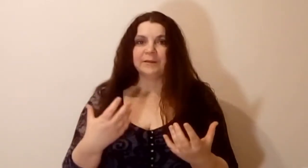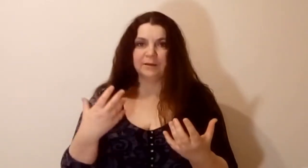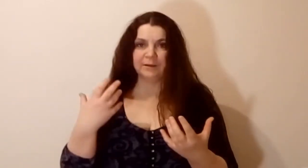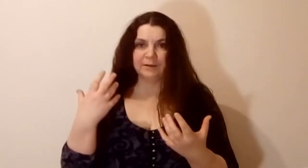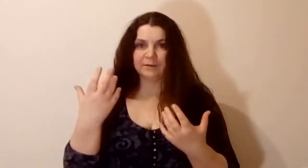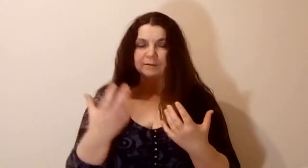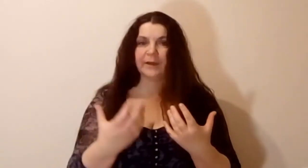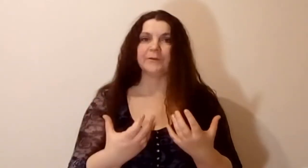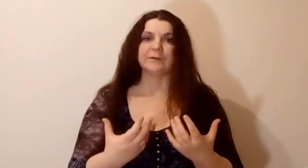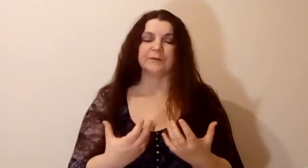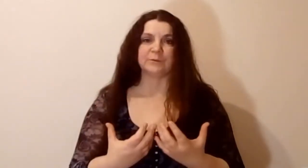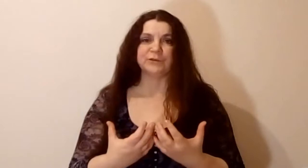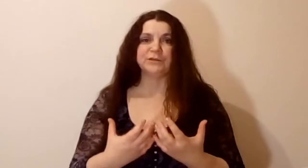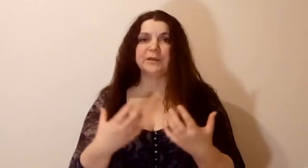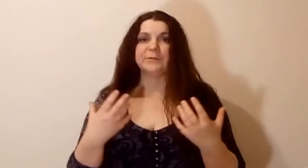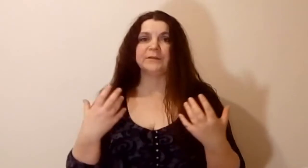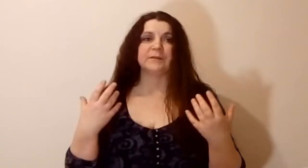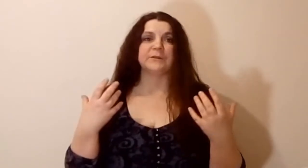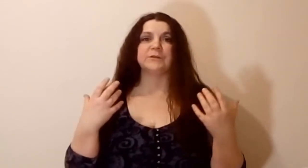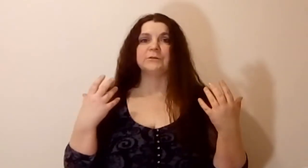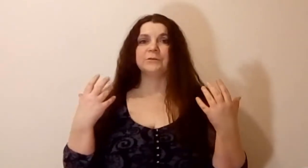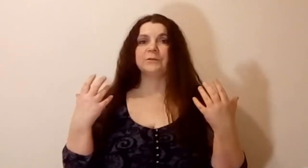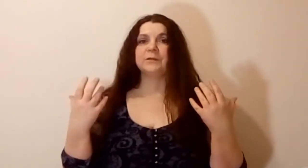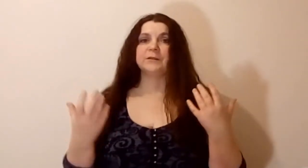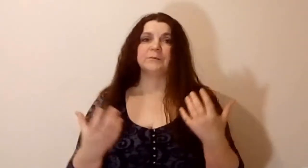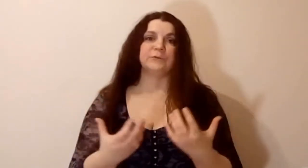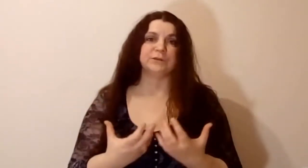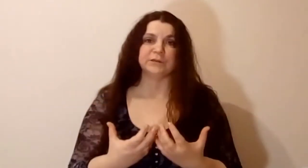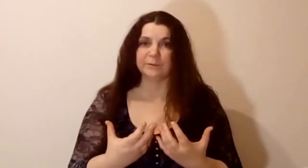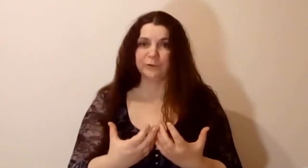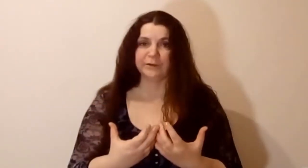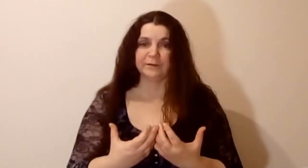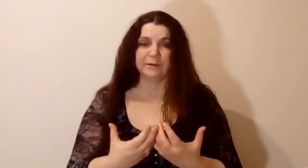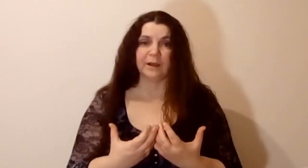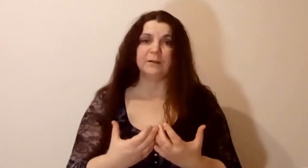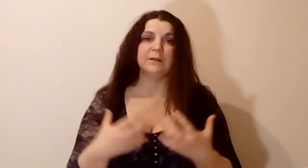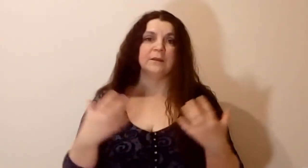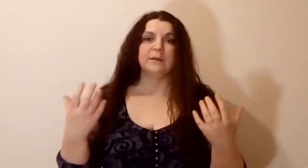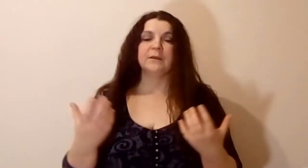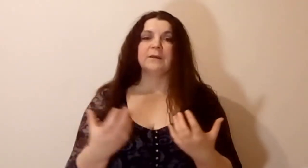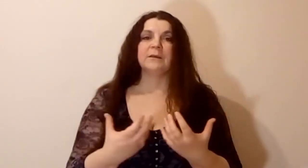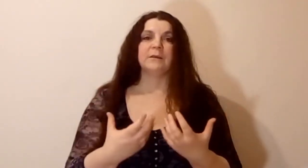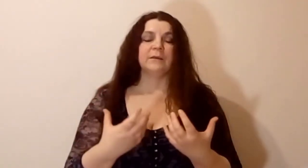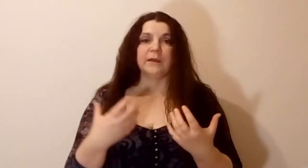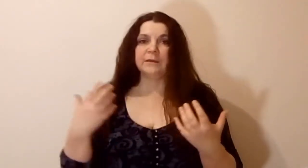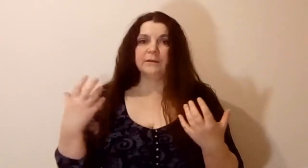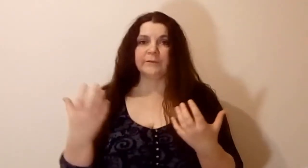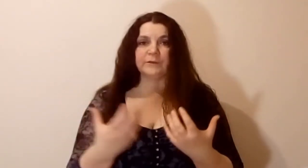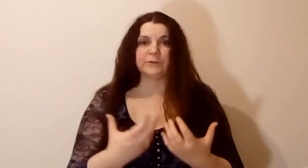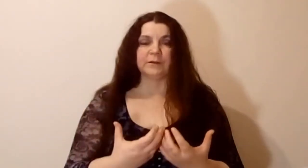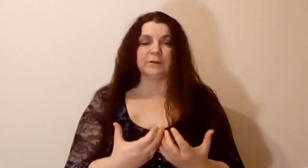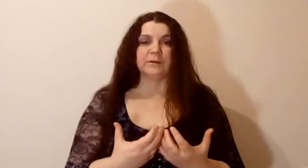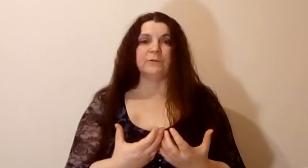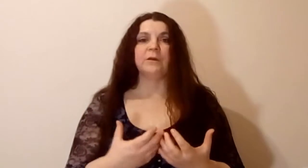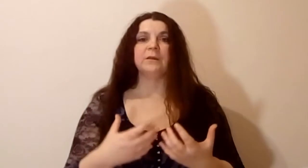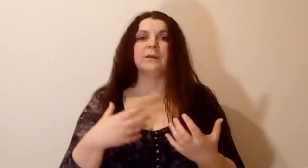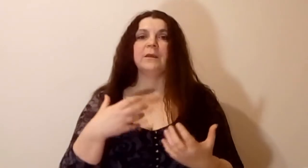сравнивать с мужчиной, я бы не сказала, что этот мужчина – мой идеал, и я не в восторге от него, и,